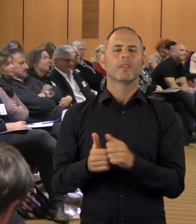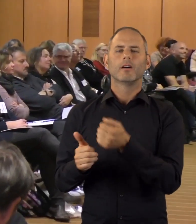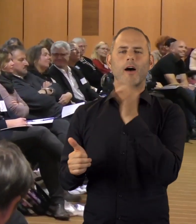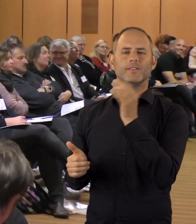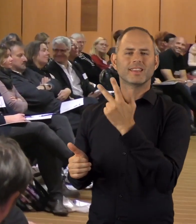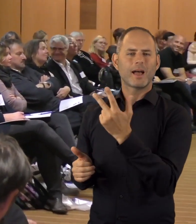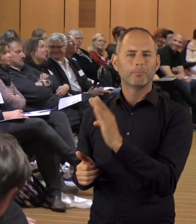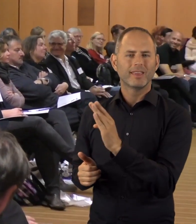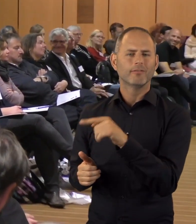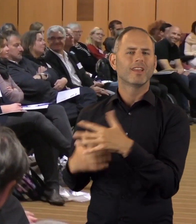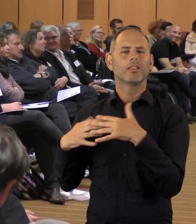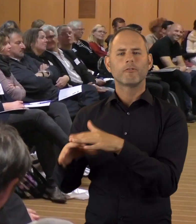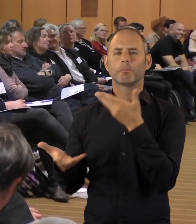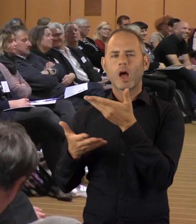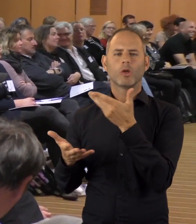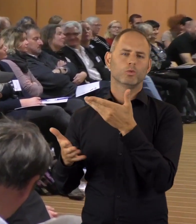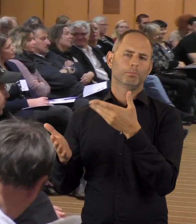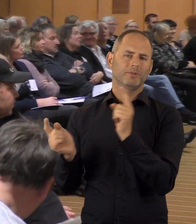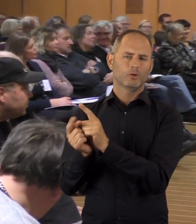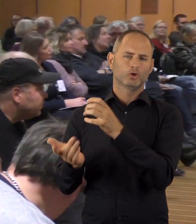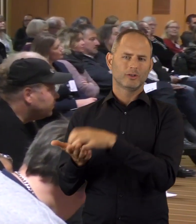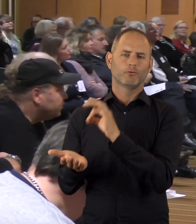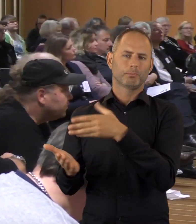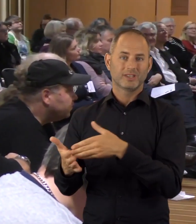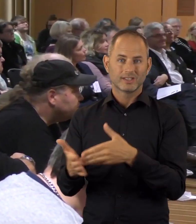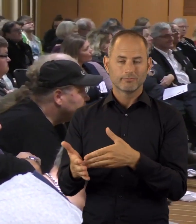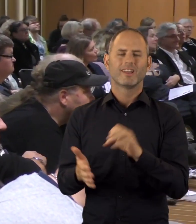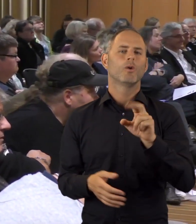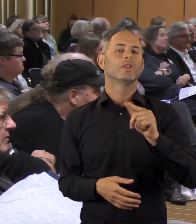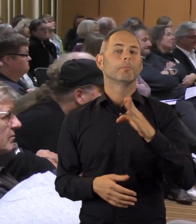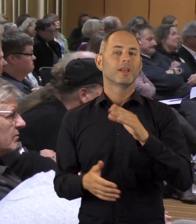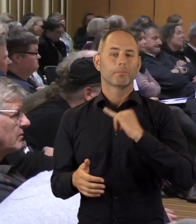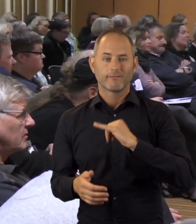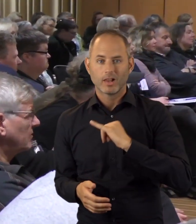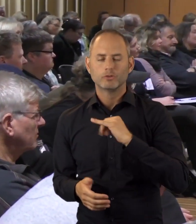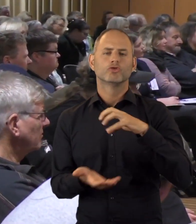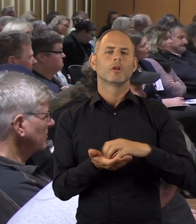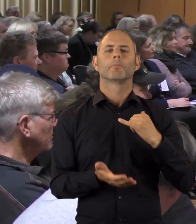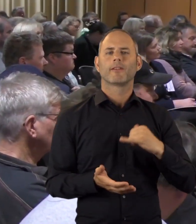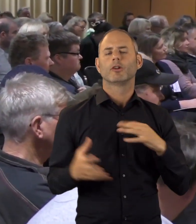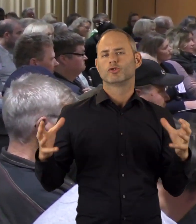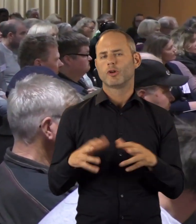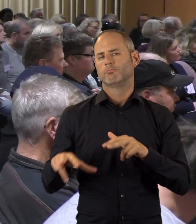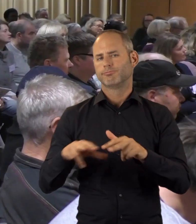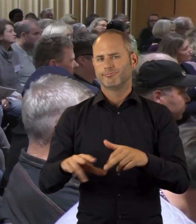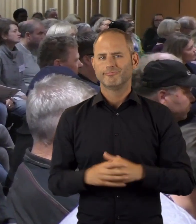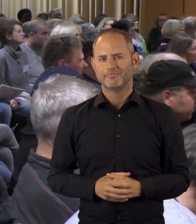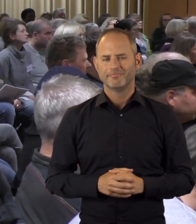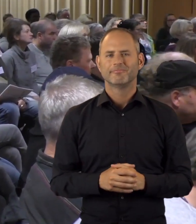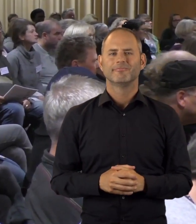die integrative Beratungs und Begegnungsstätte für Behinderte, die ergänzende unabhängige Teilhabeberatung Bielefeld sowie die Stadt Bielefeld.